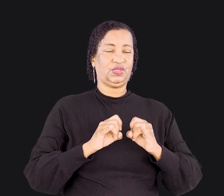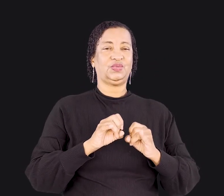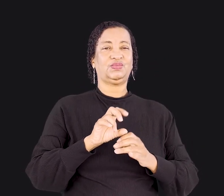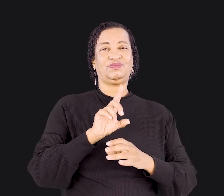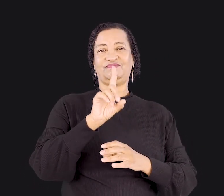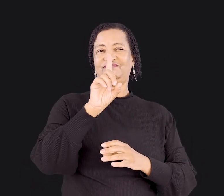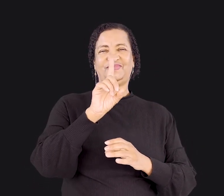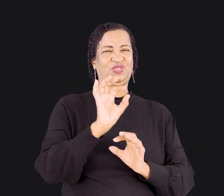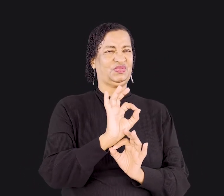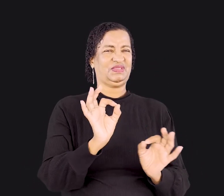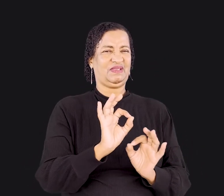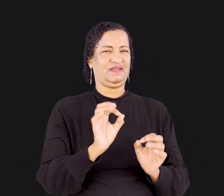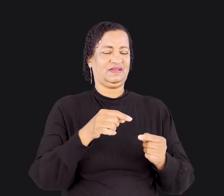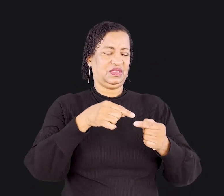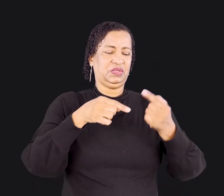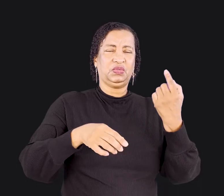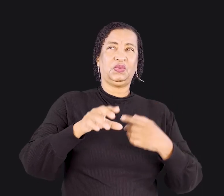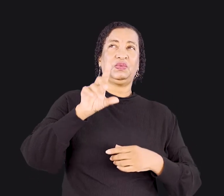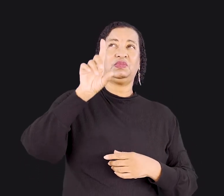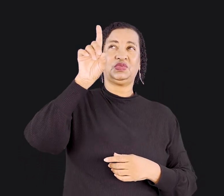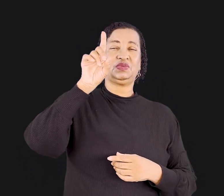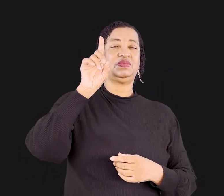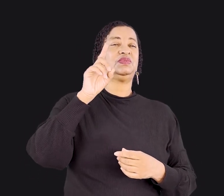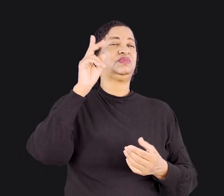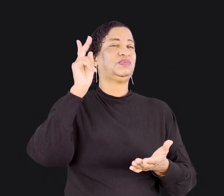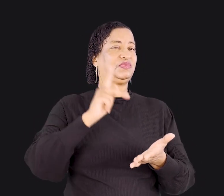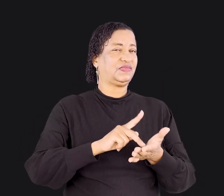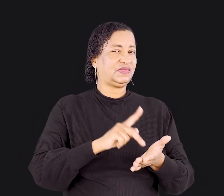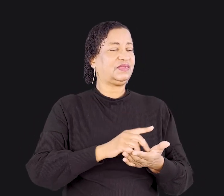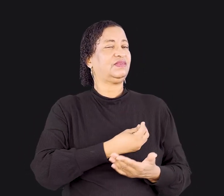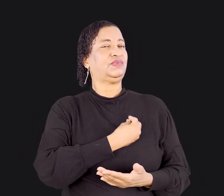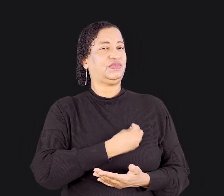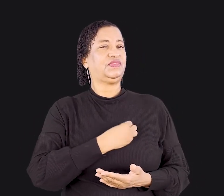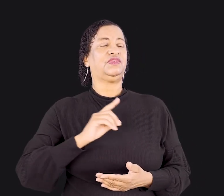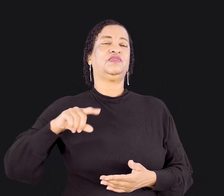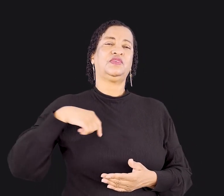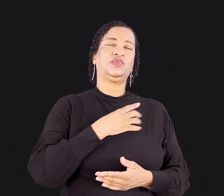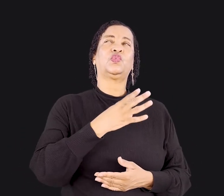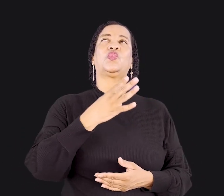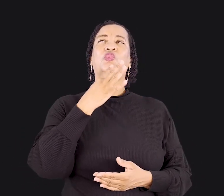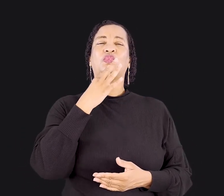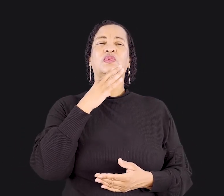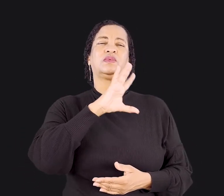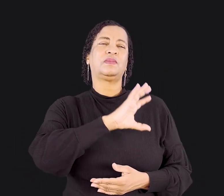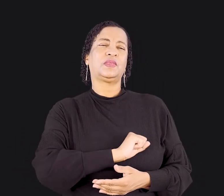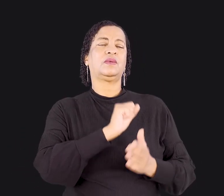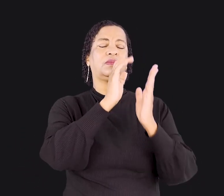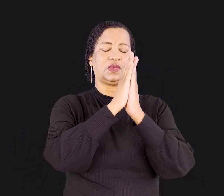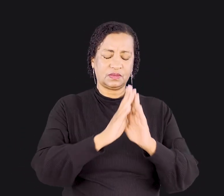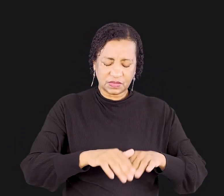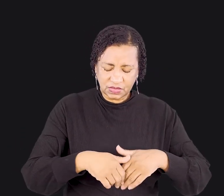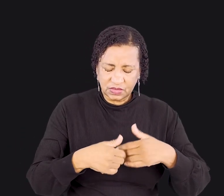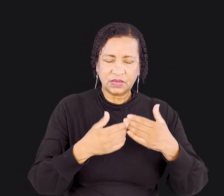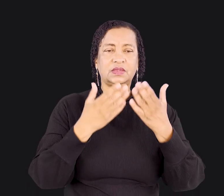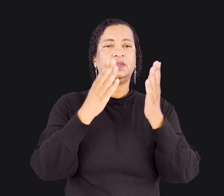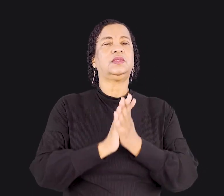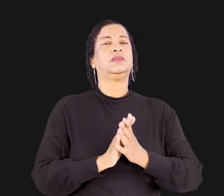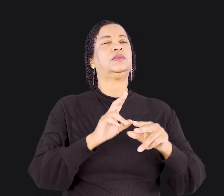ídolo não tem nada a ver com o Deus vivo e verdadeiro a quem viemos a conhecer, amar e adorar. Portanto, todos têm o direito de comer a carne.